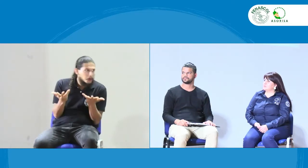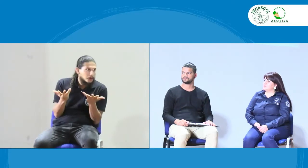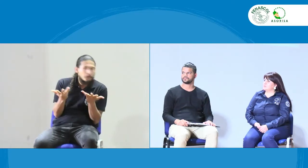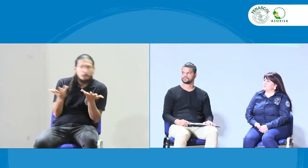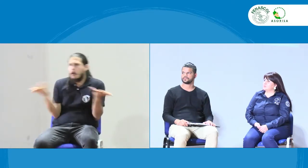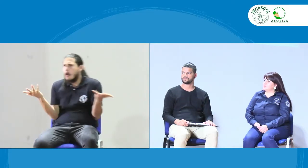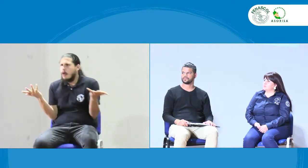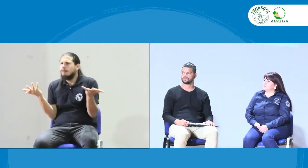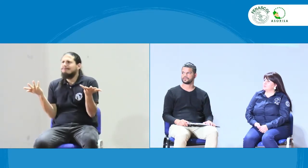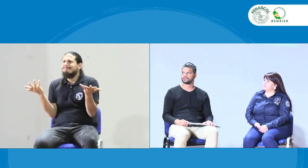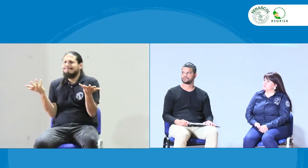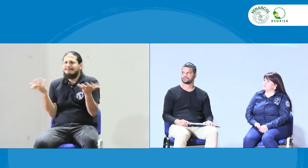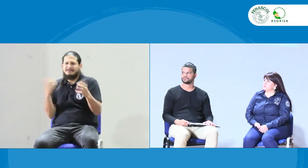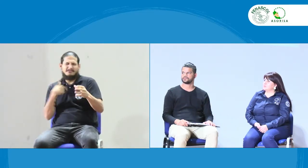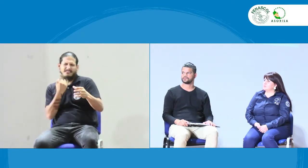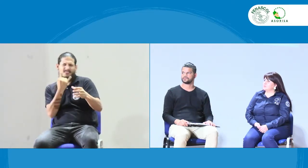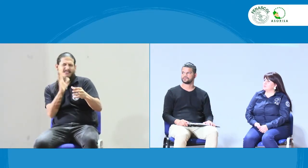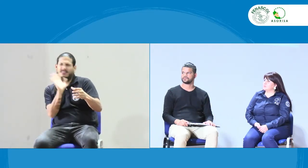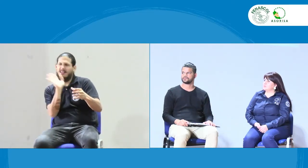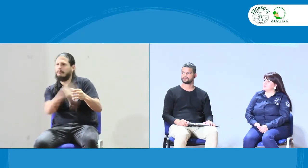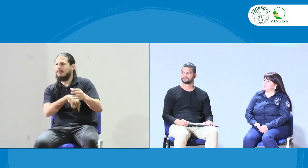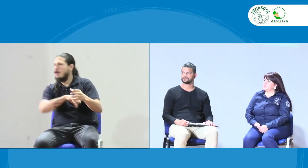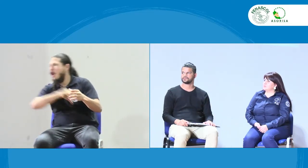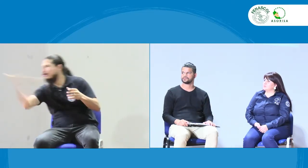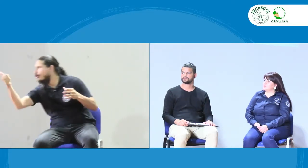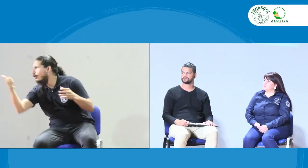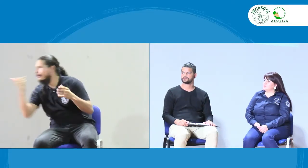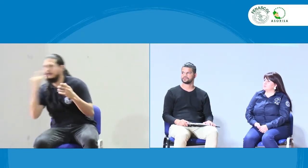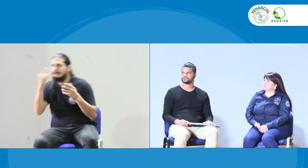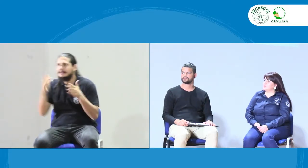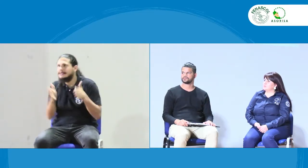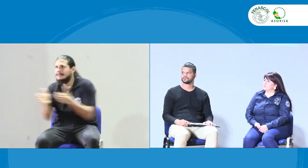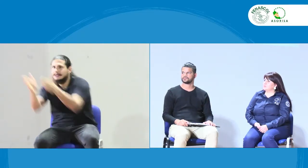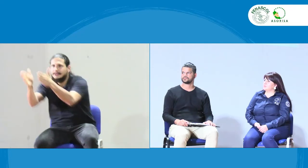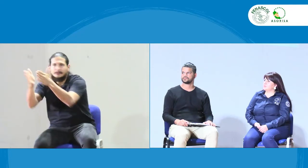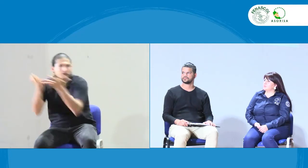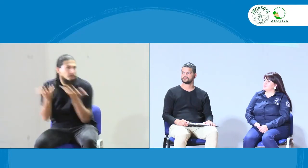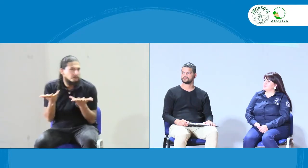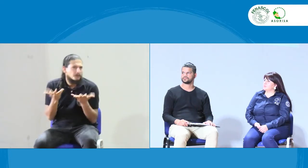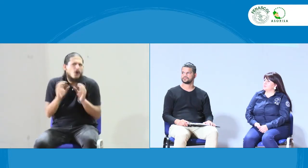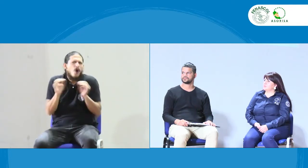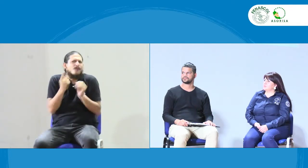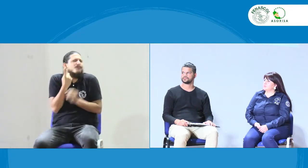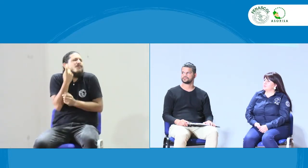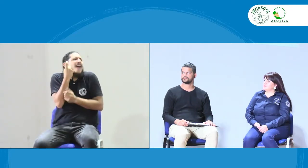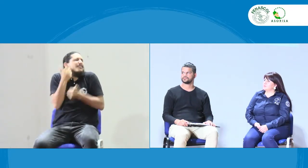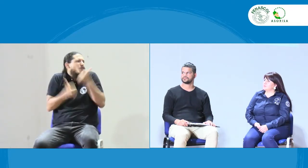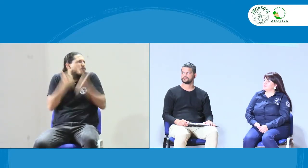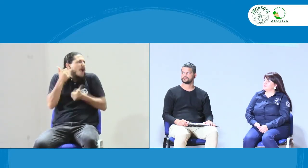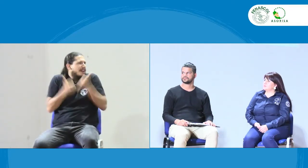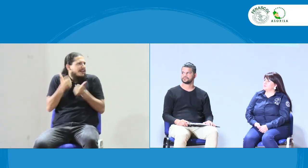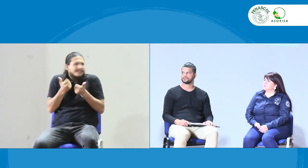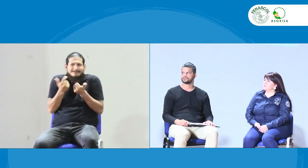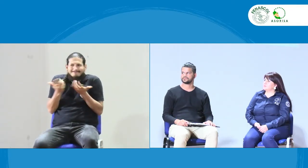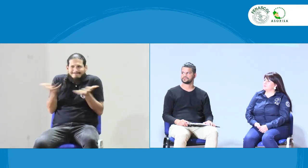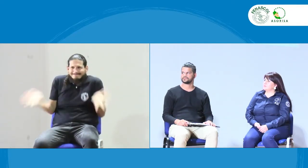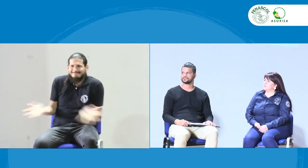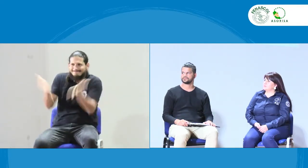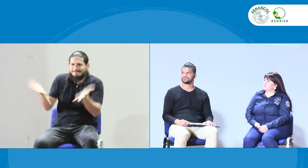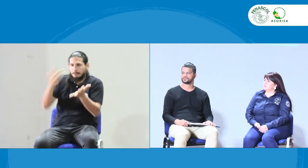tienen algún interés están participando de esas asociaciones, se están asociando allí o se están yendo de pronto por otros caminos.